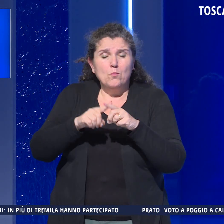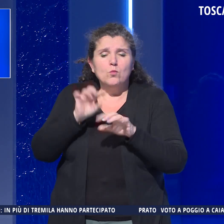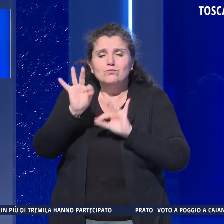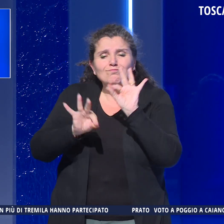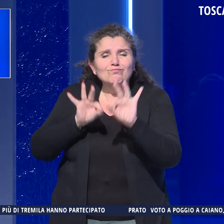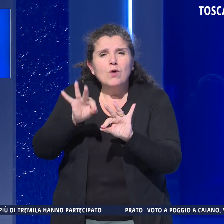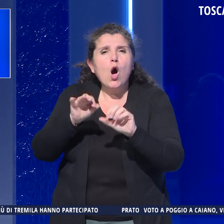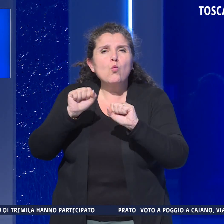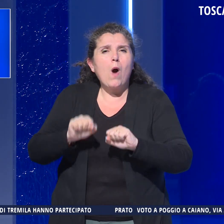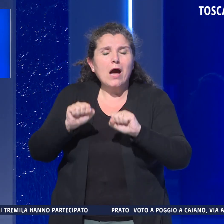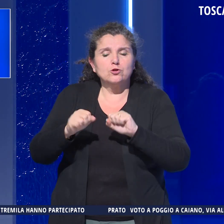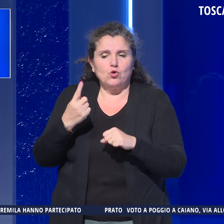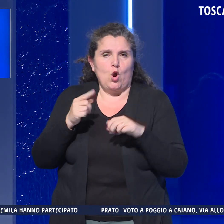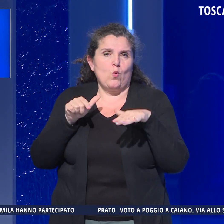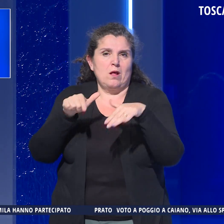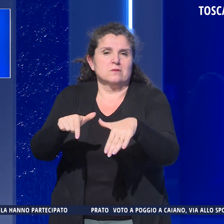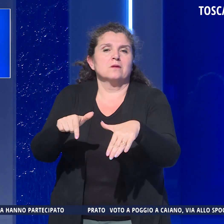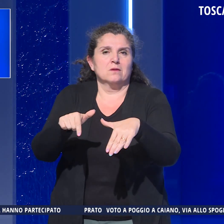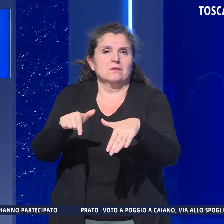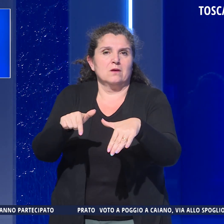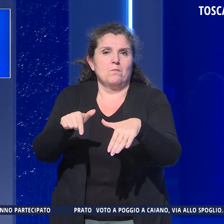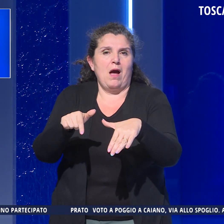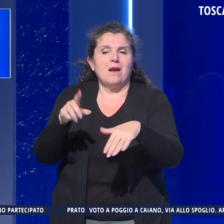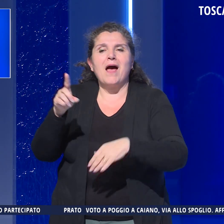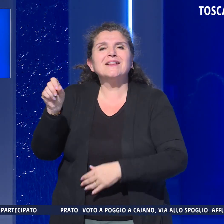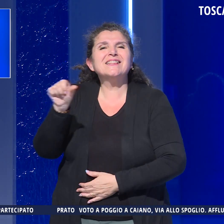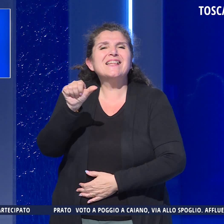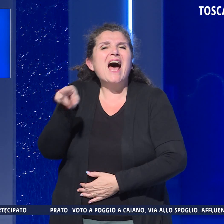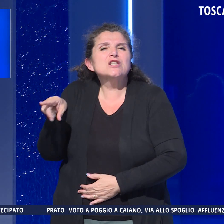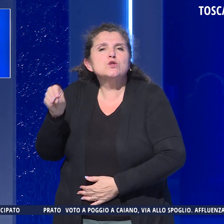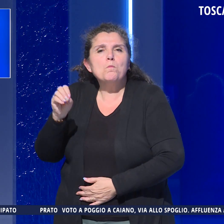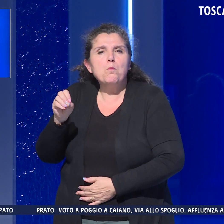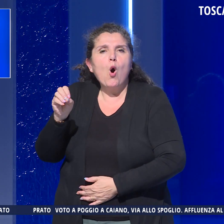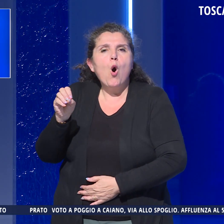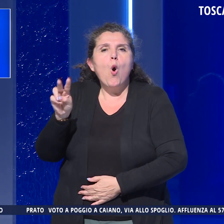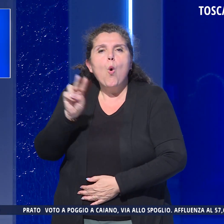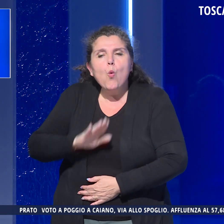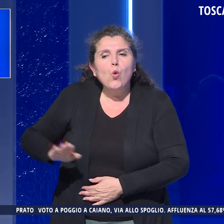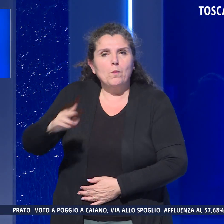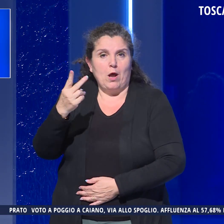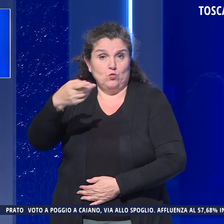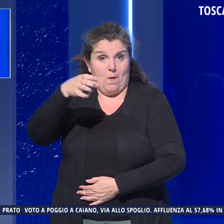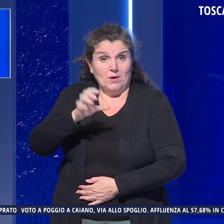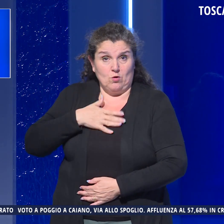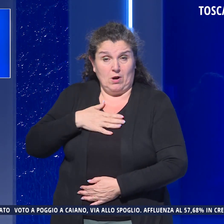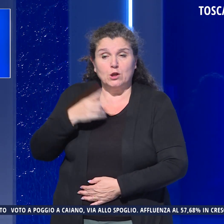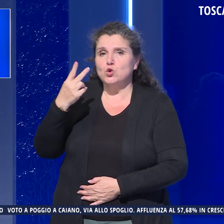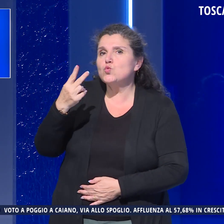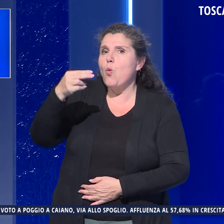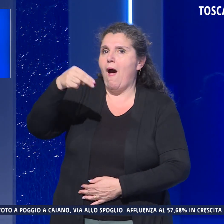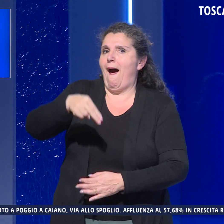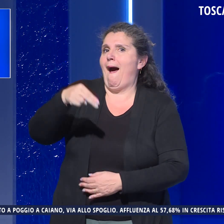guarigione di una settimana. Il Daspo Urbano per i due minorenni vale due anni.